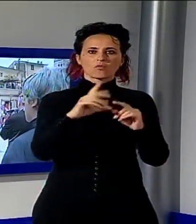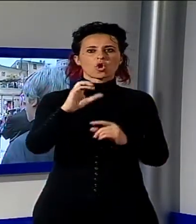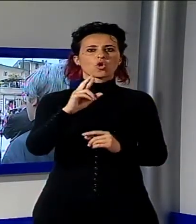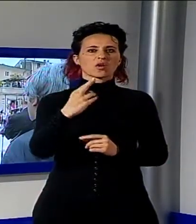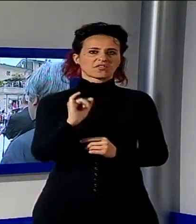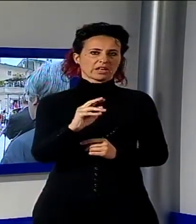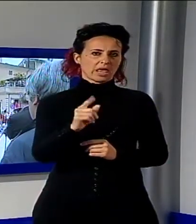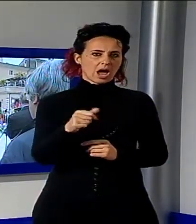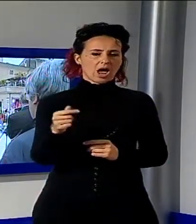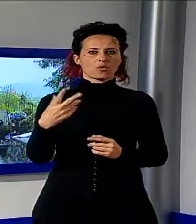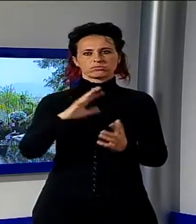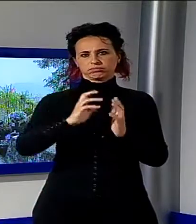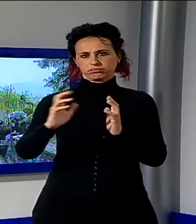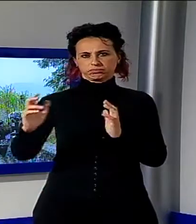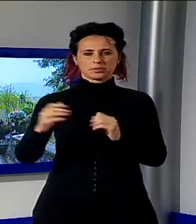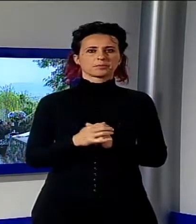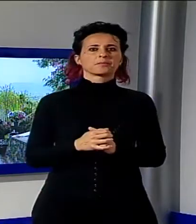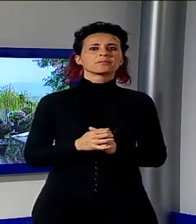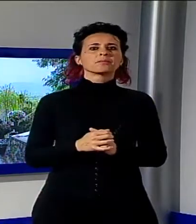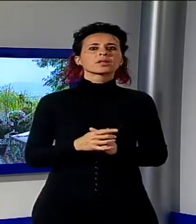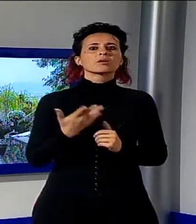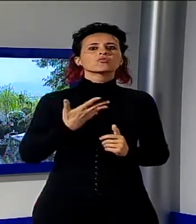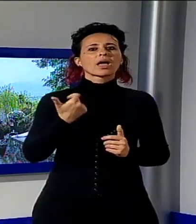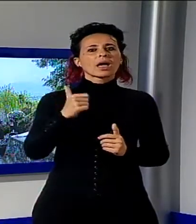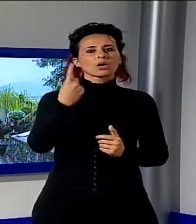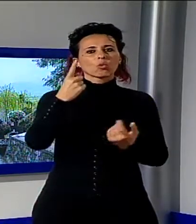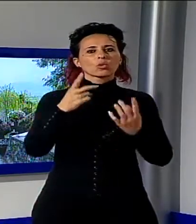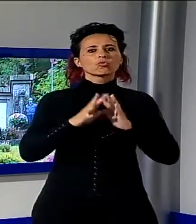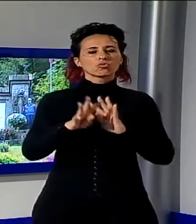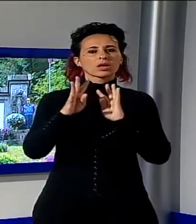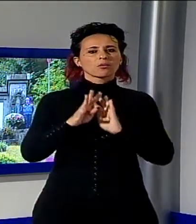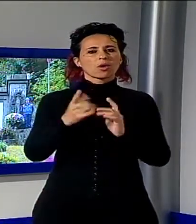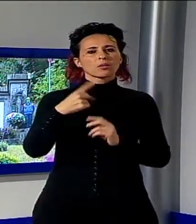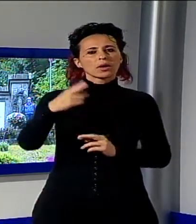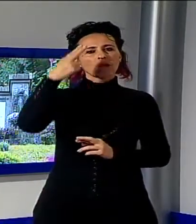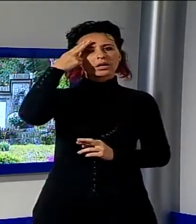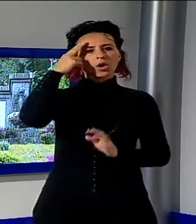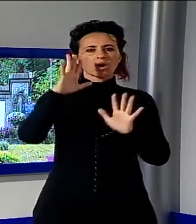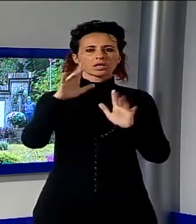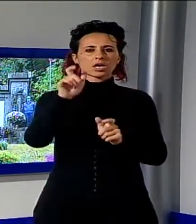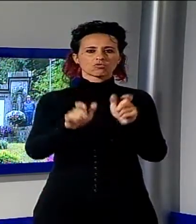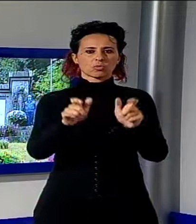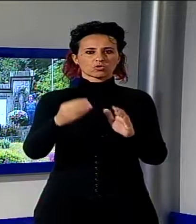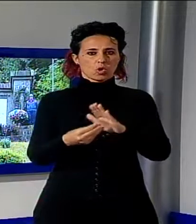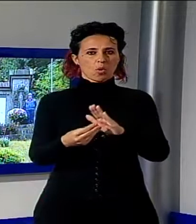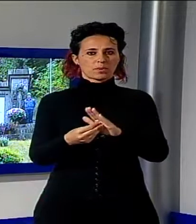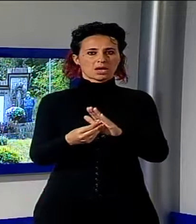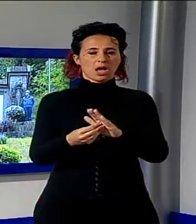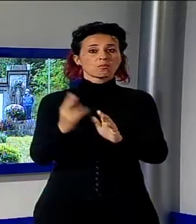nel comune di Gallicano, c'è stata la cerimonia in ricordo dei dieci operai che persero la vita nel 1939, a seguito del